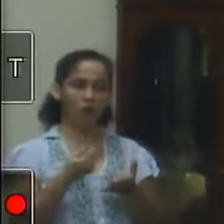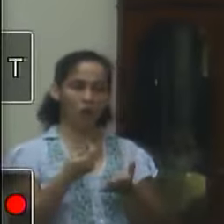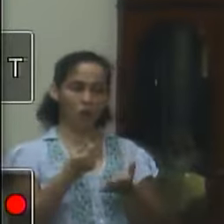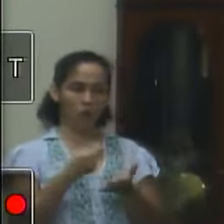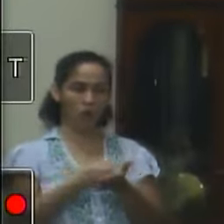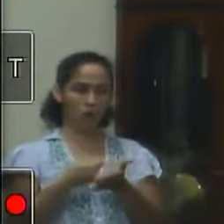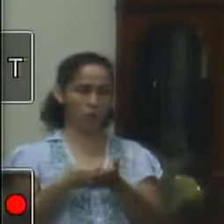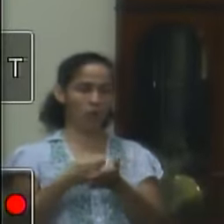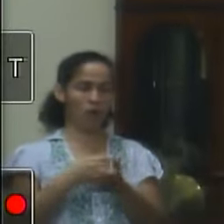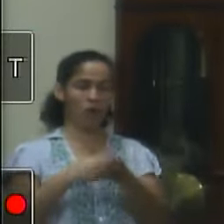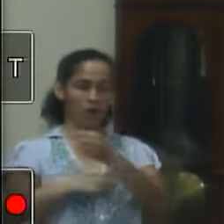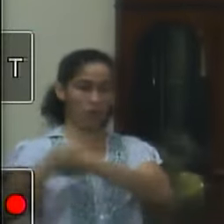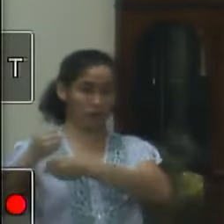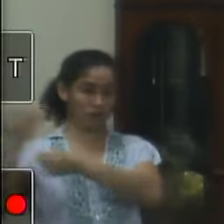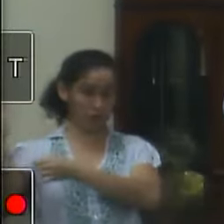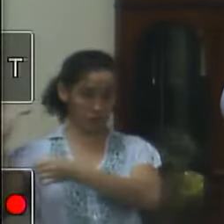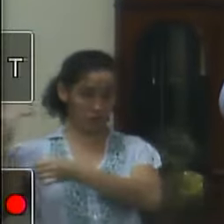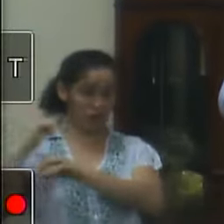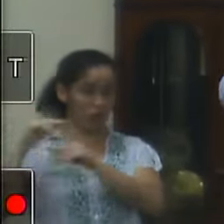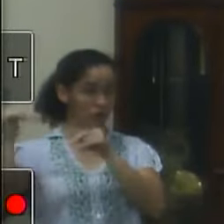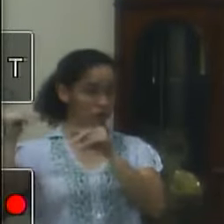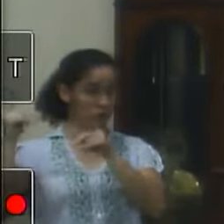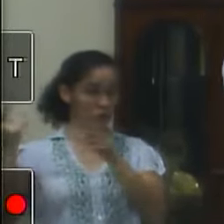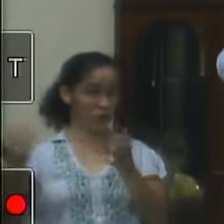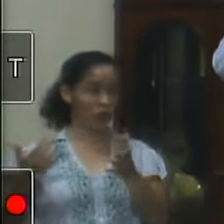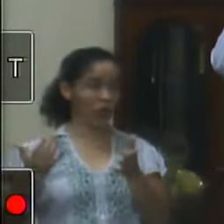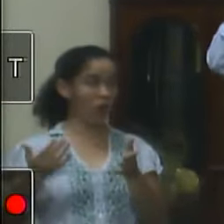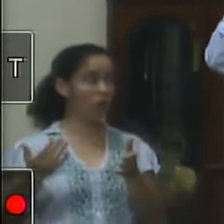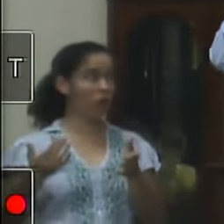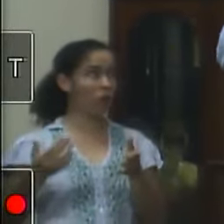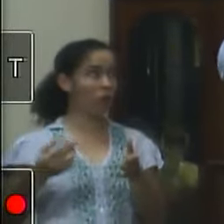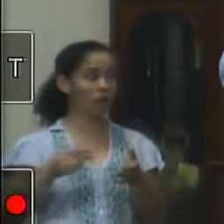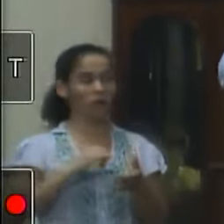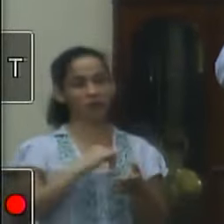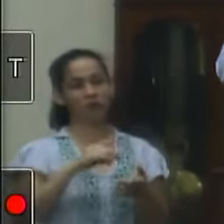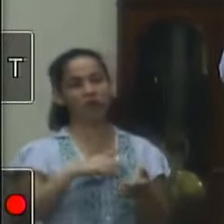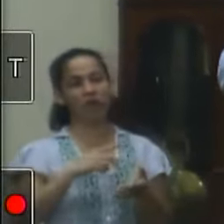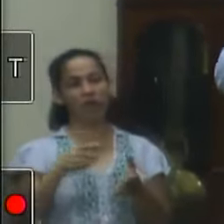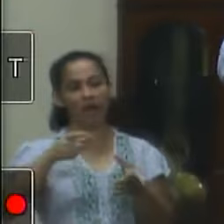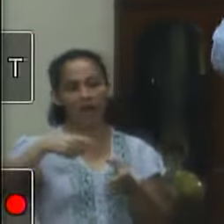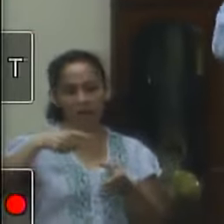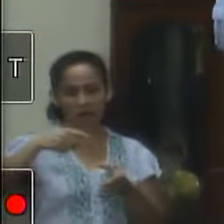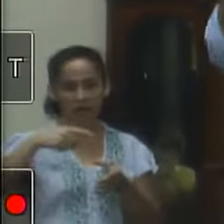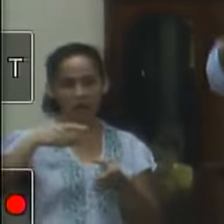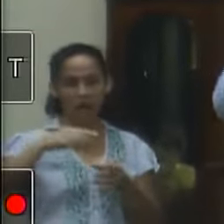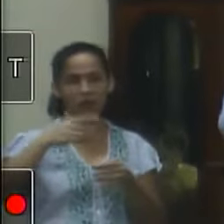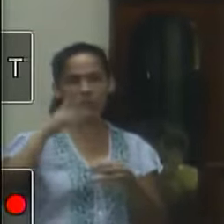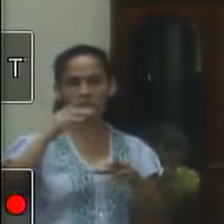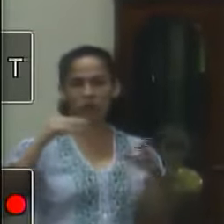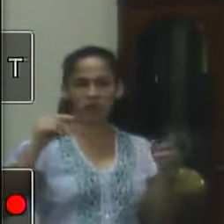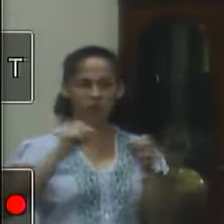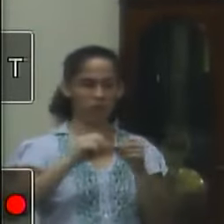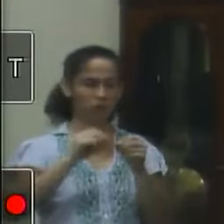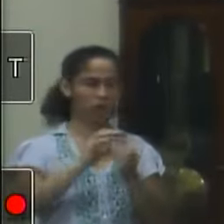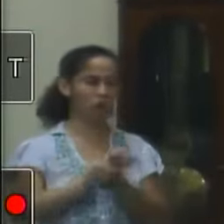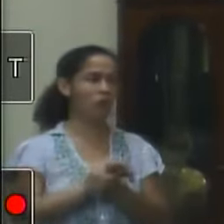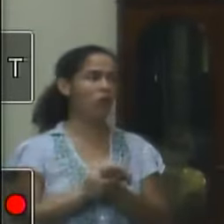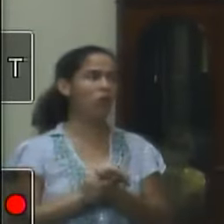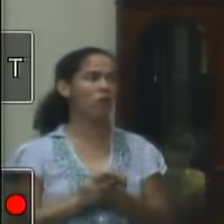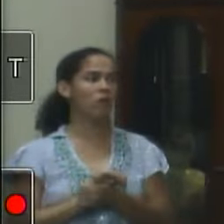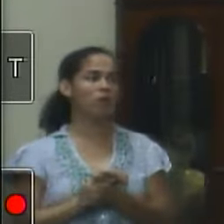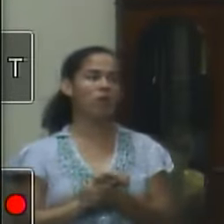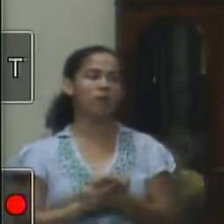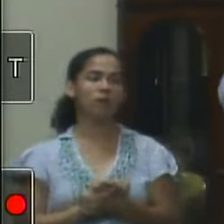até o ano passado todo o e-commerce operação cartão de crédito lisa em outras operações eram feitas